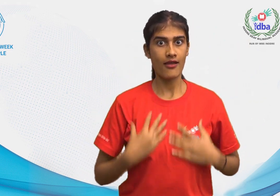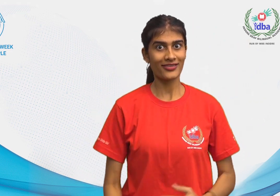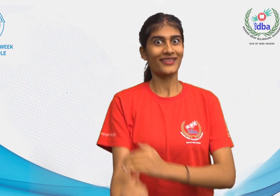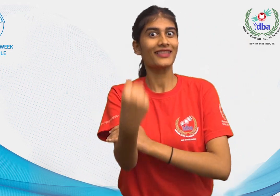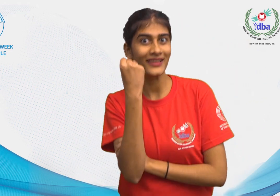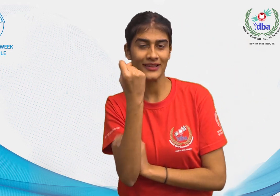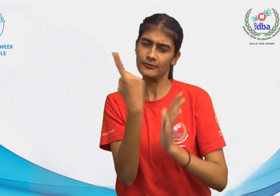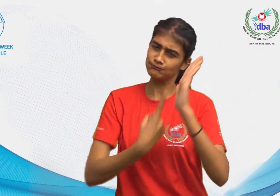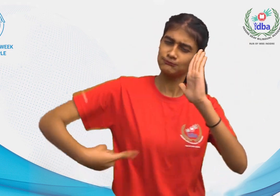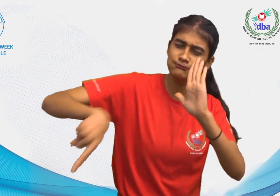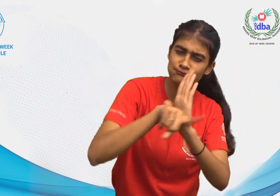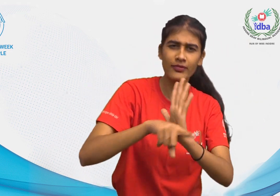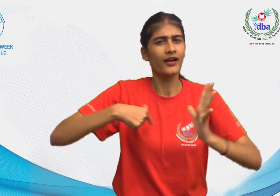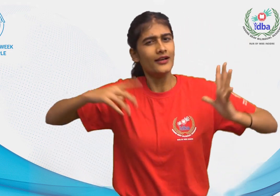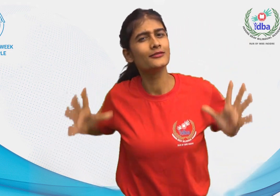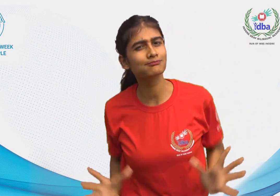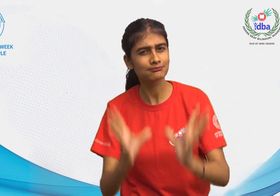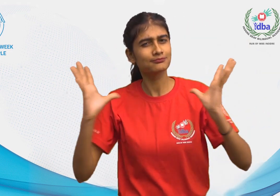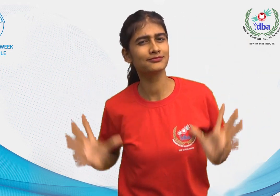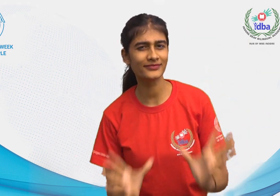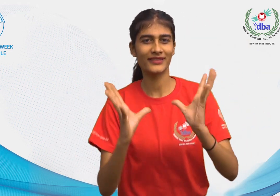और मानव अधिकार के लिए हस्ताक्ष करते हैं